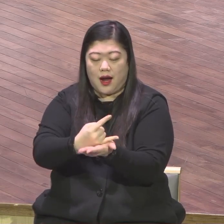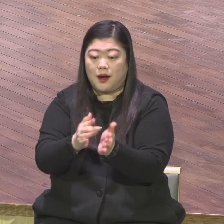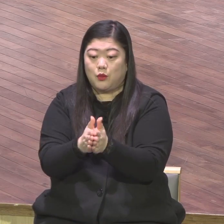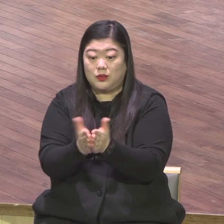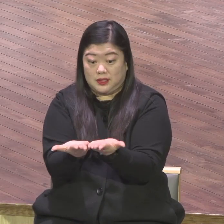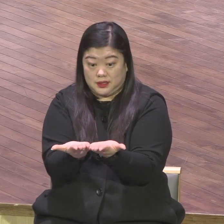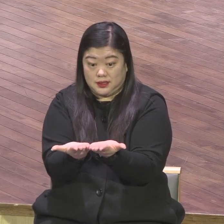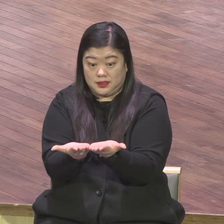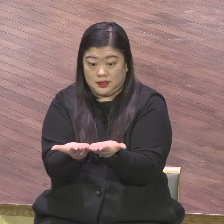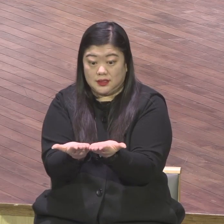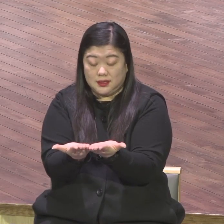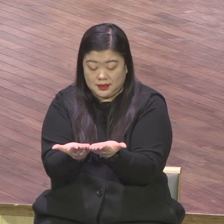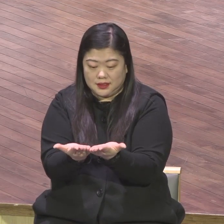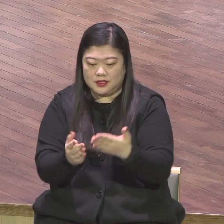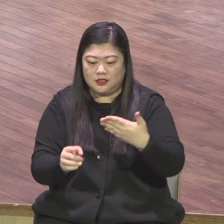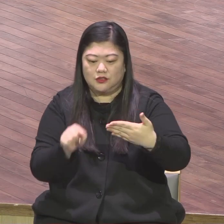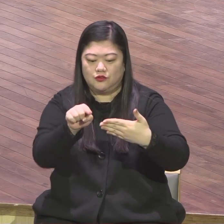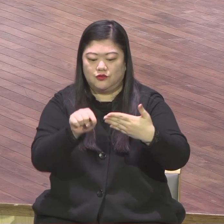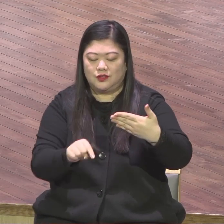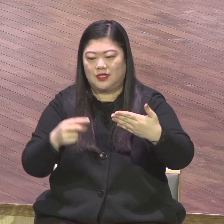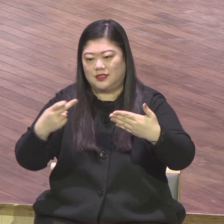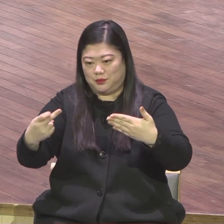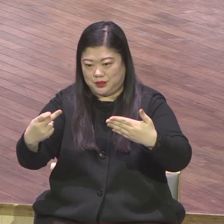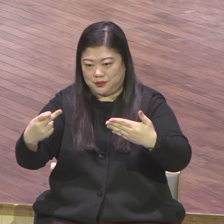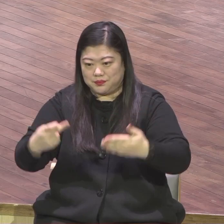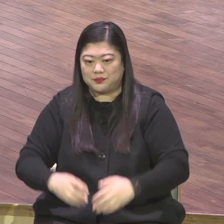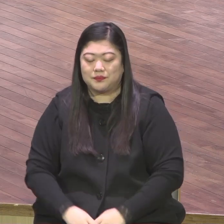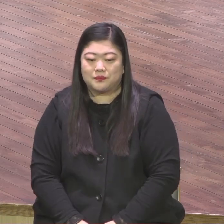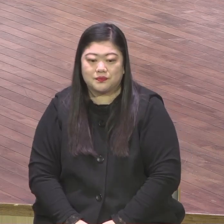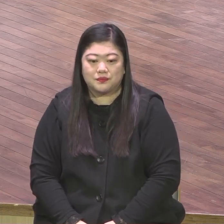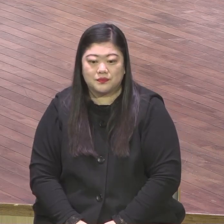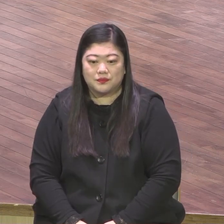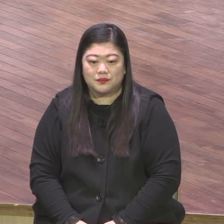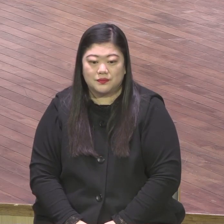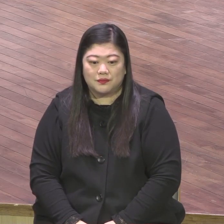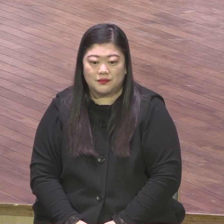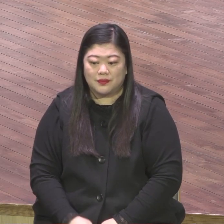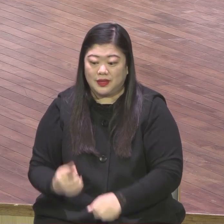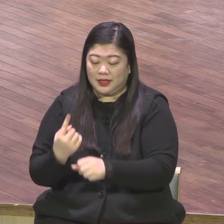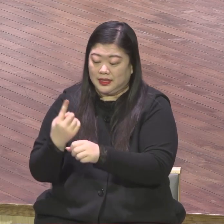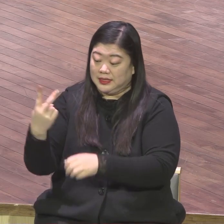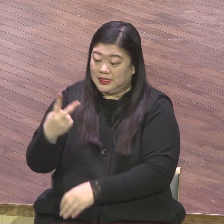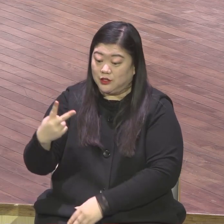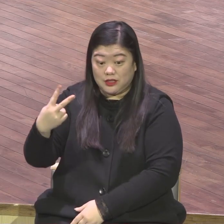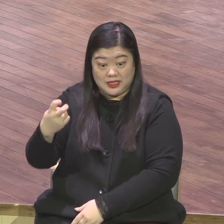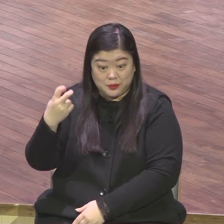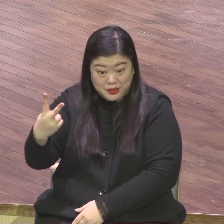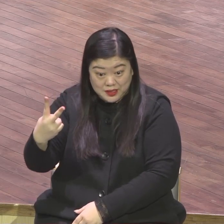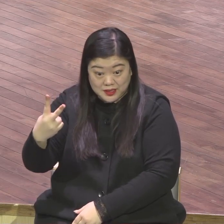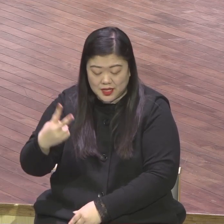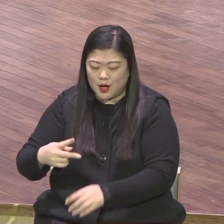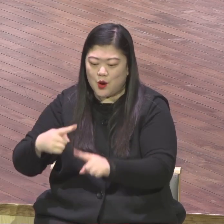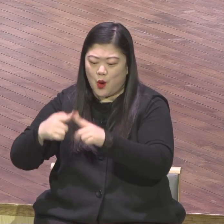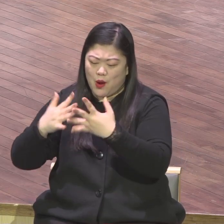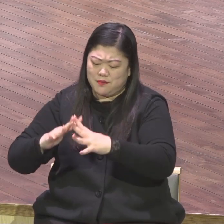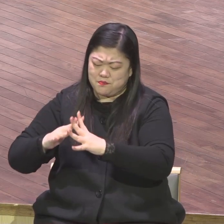하리라 2022년도에는 본당 헌당의 원년이었고 2023년은